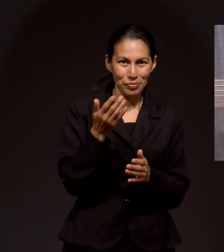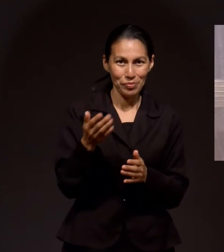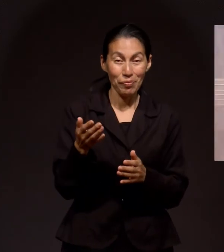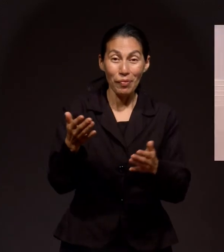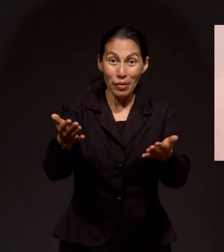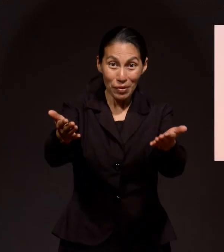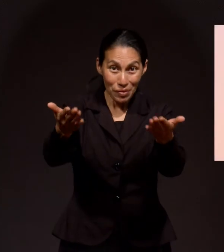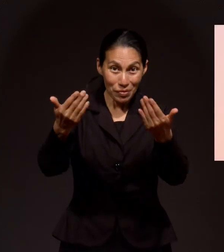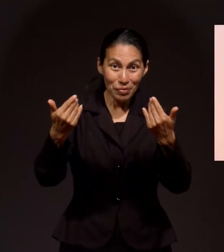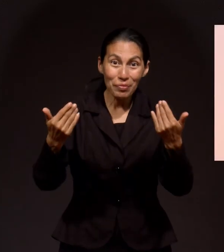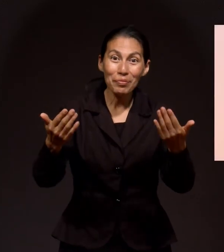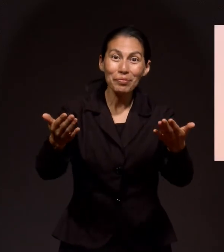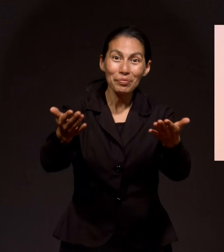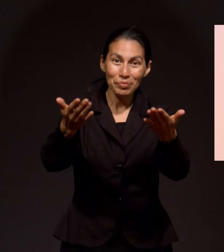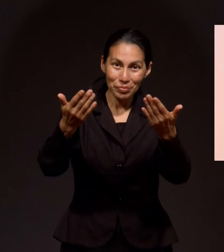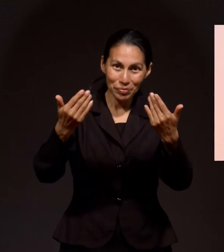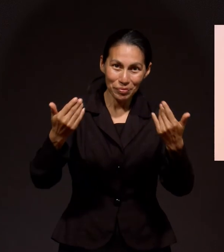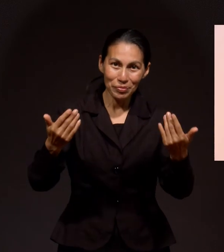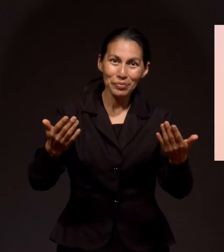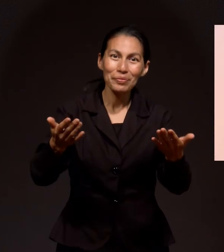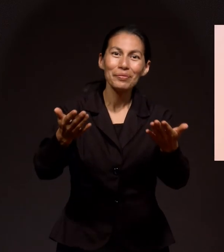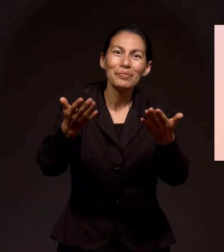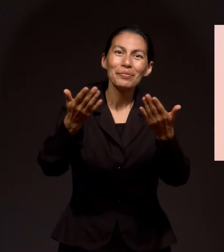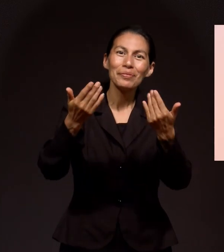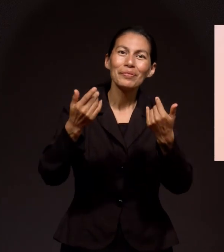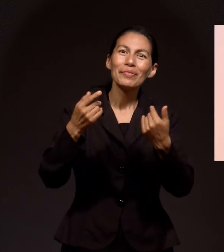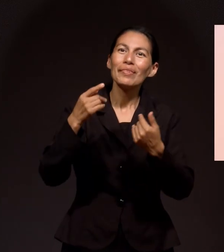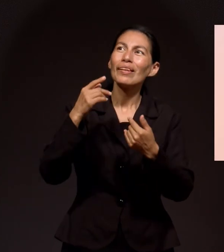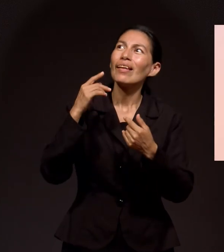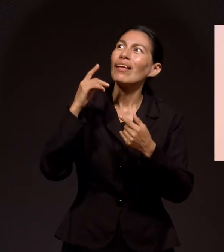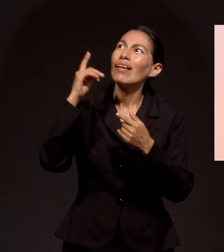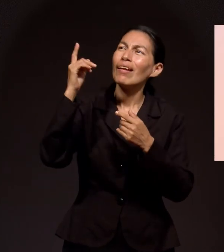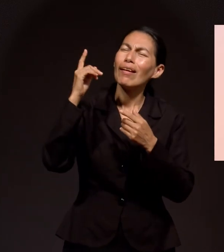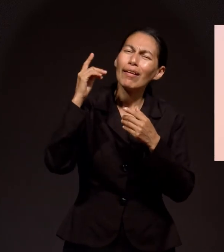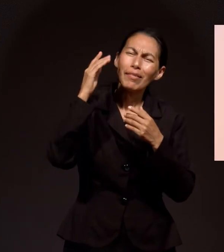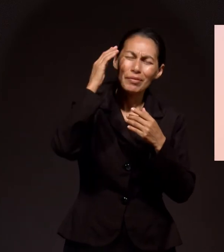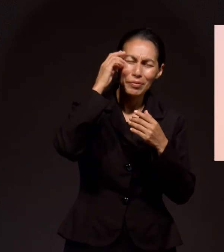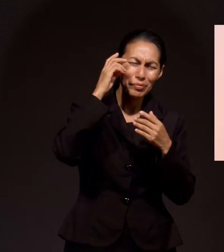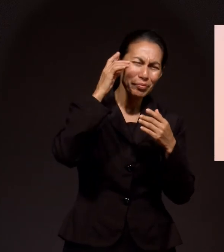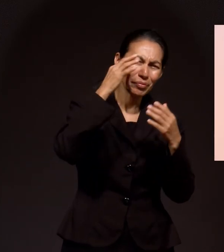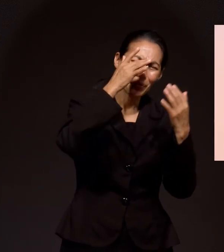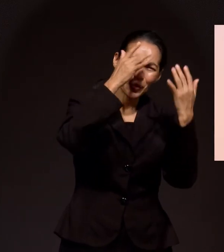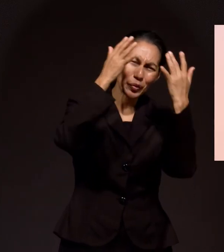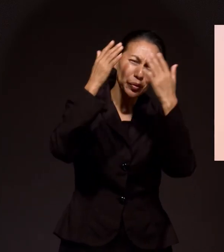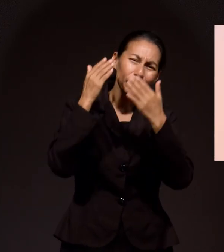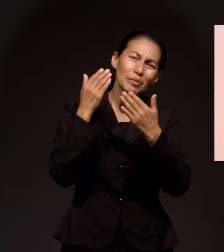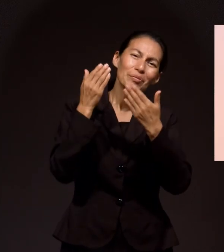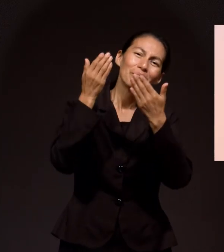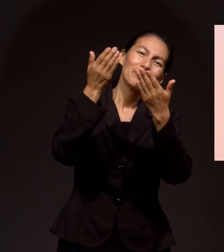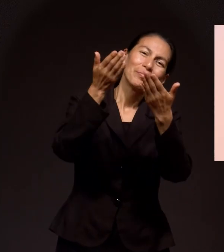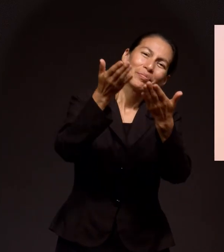Ven, no tardes más En ti quiere cumplir su sueño